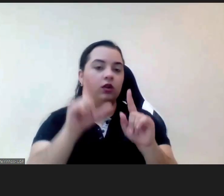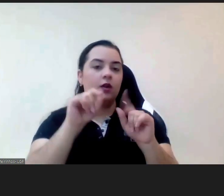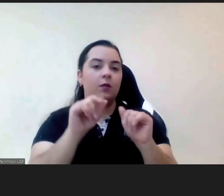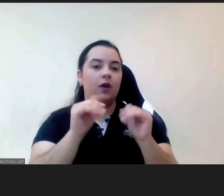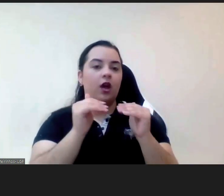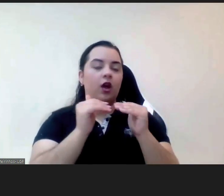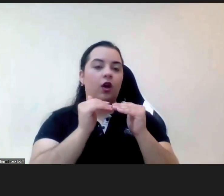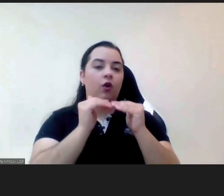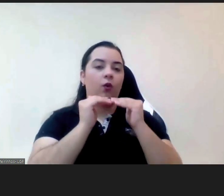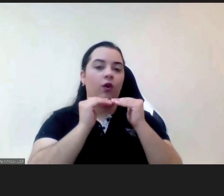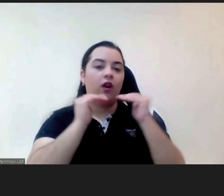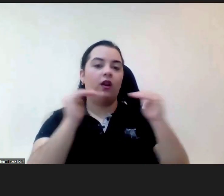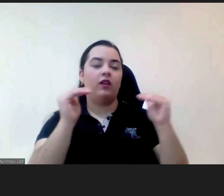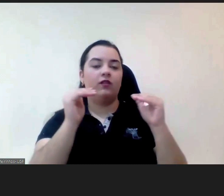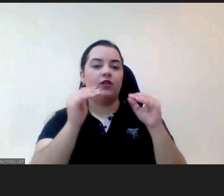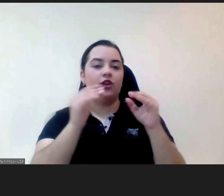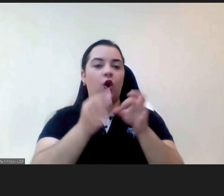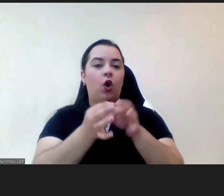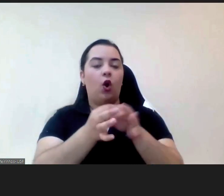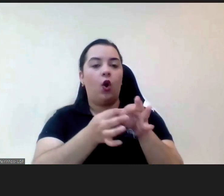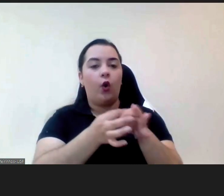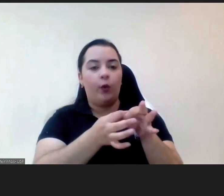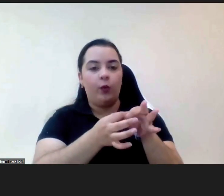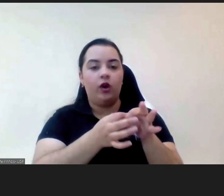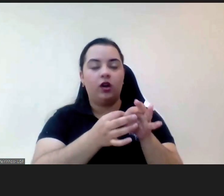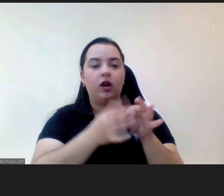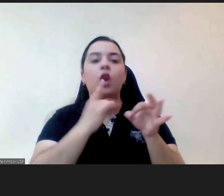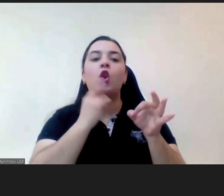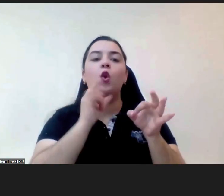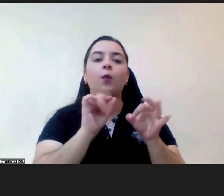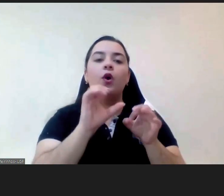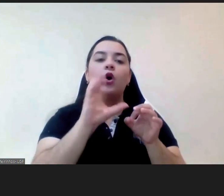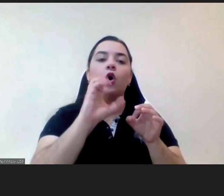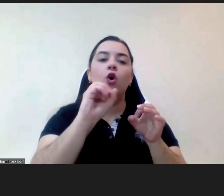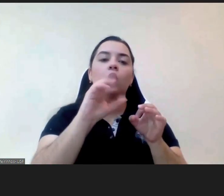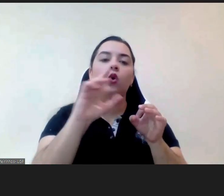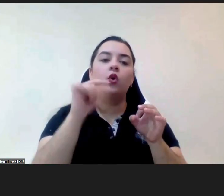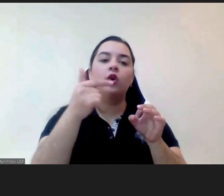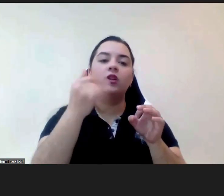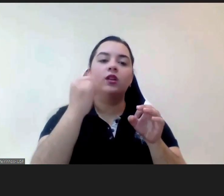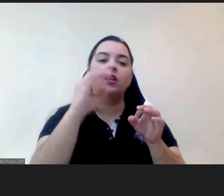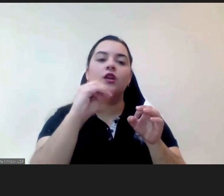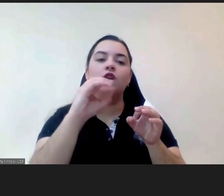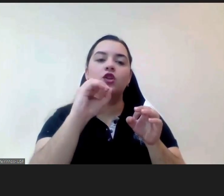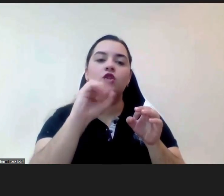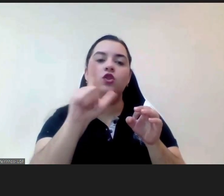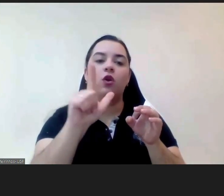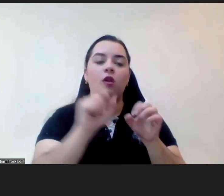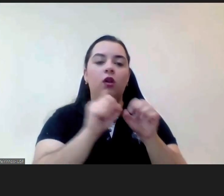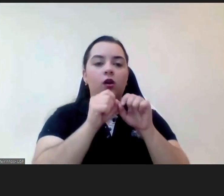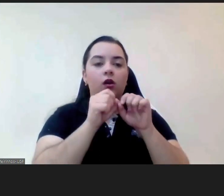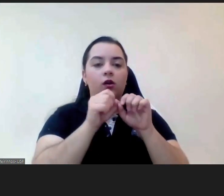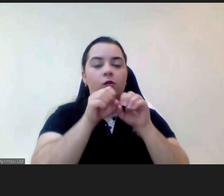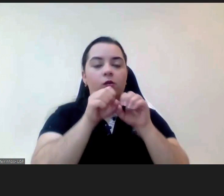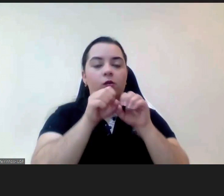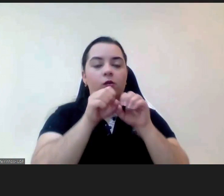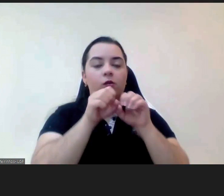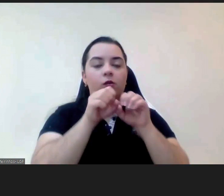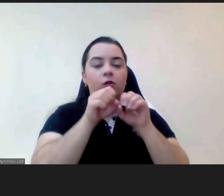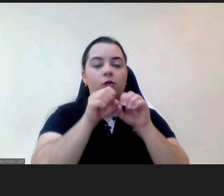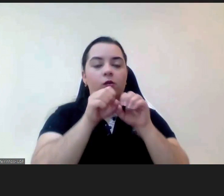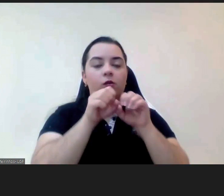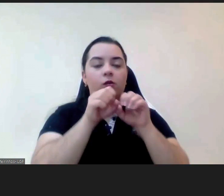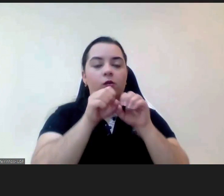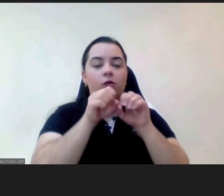que segregam quando há violência e que lhes provoca